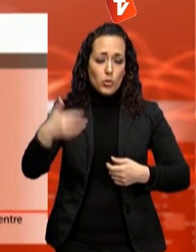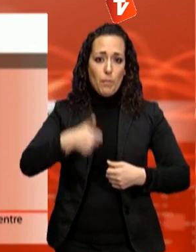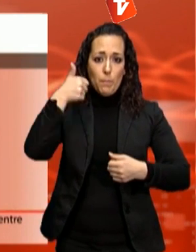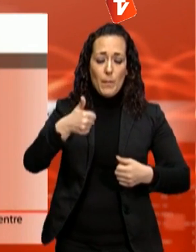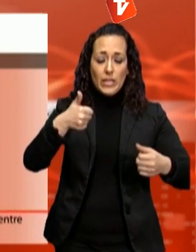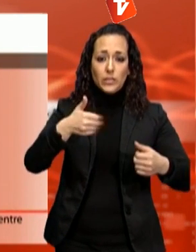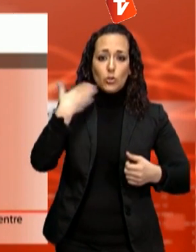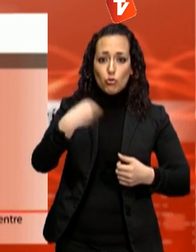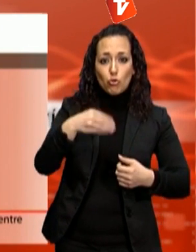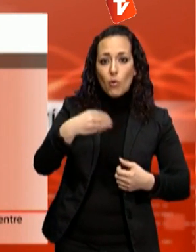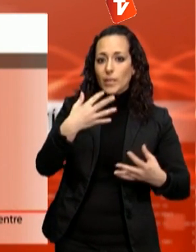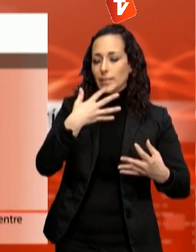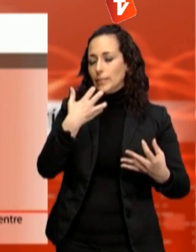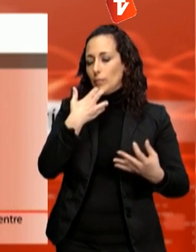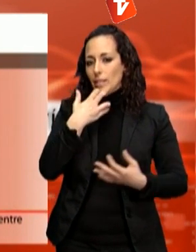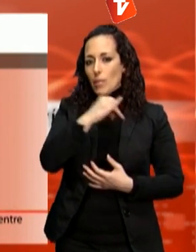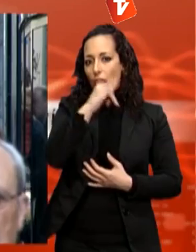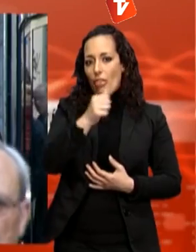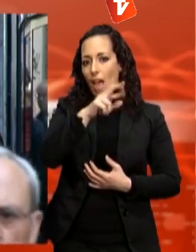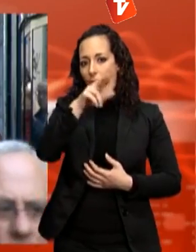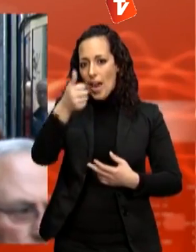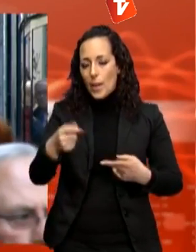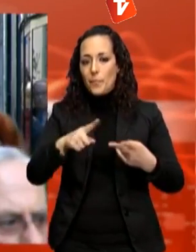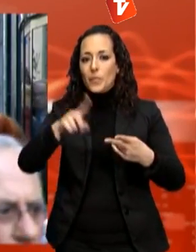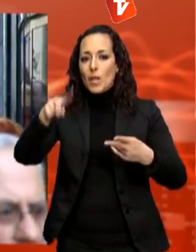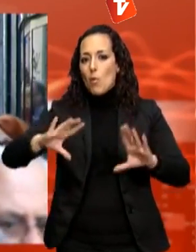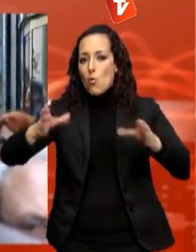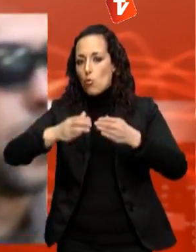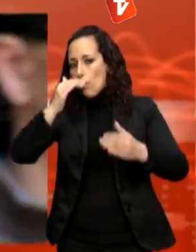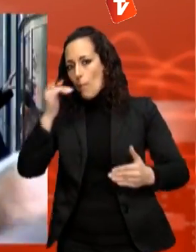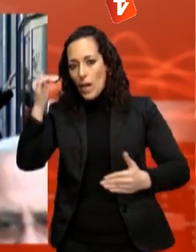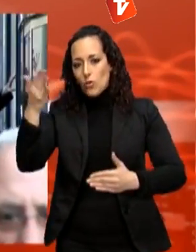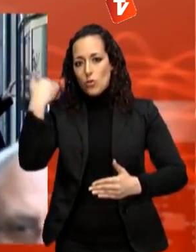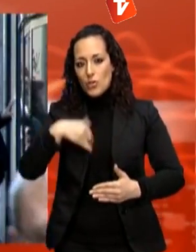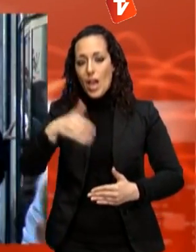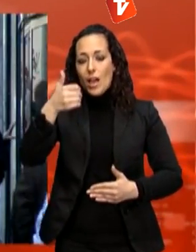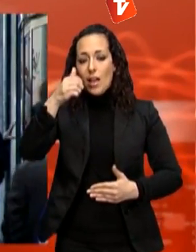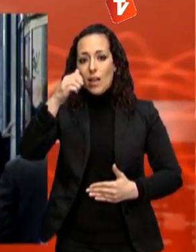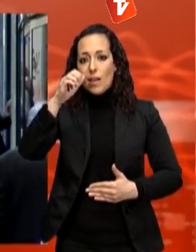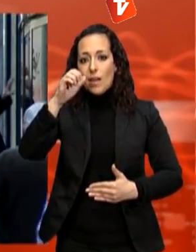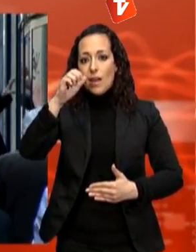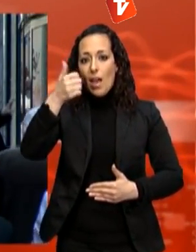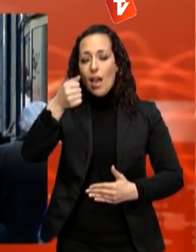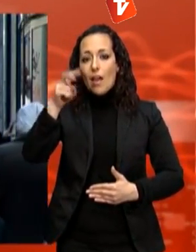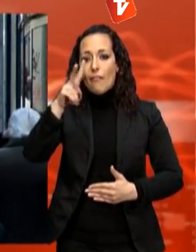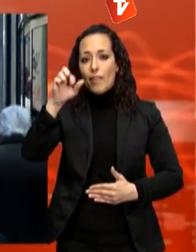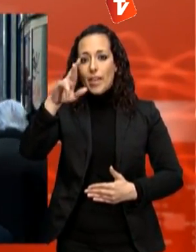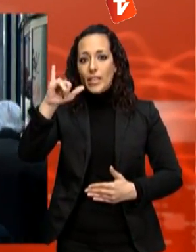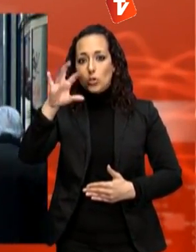més grans, Casa Beristo, Milar Paloma i El Mercat. Més d'un 95% dels clients assegura estar satisfet amb Terrassa Centre.